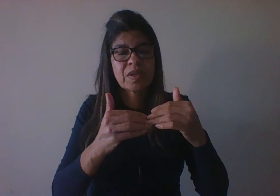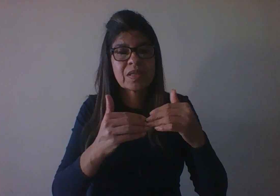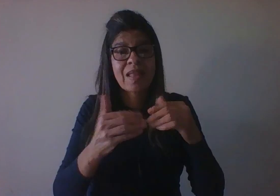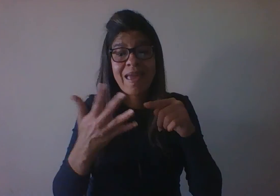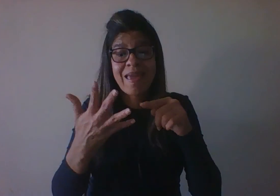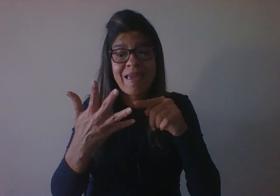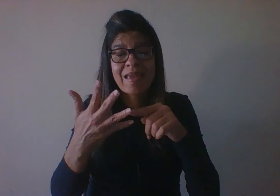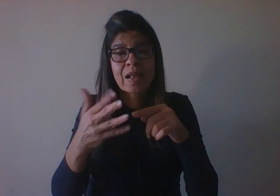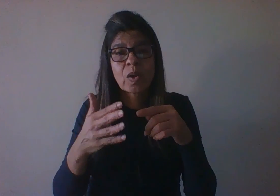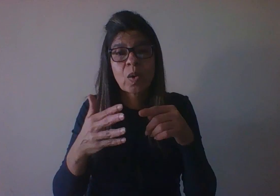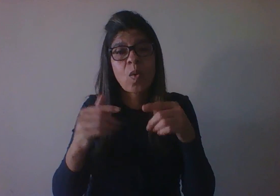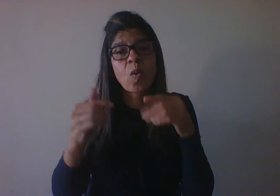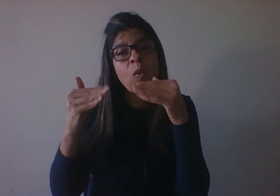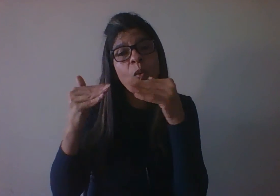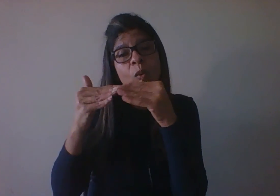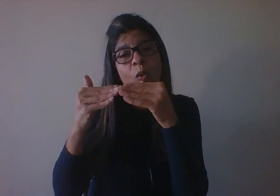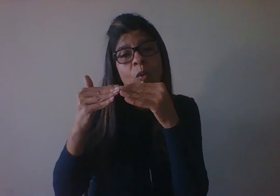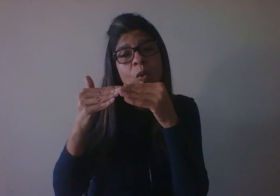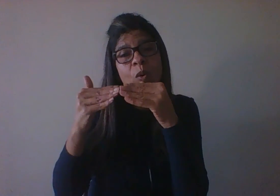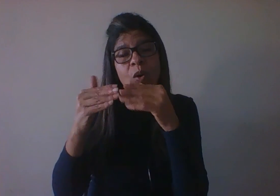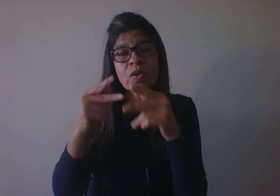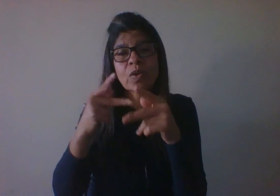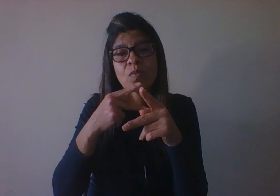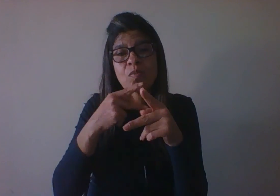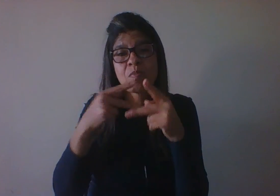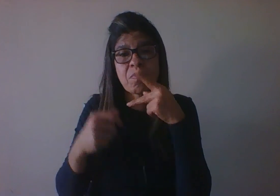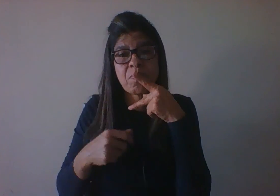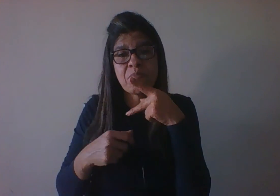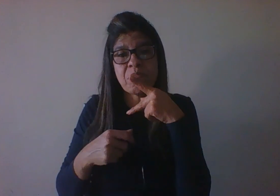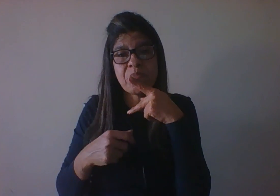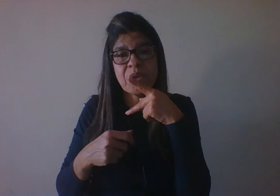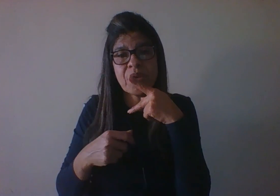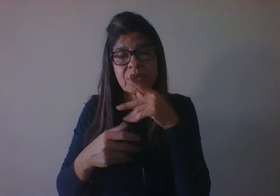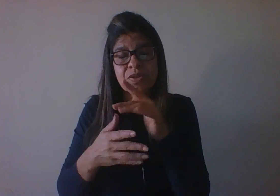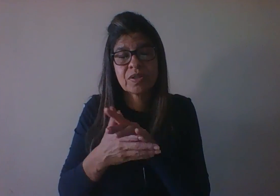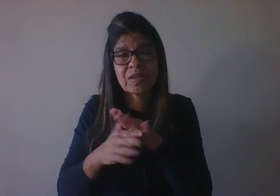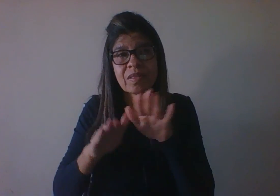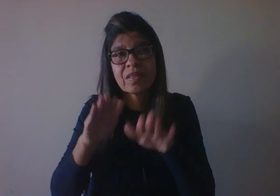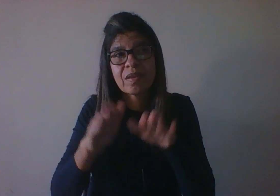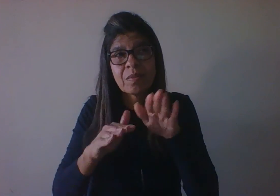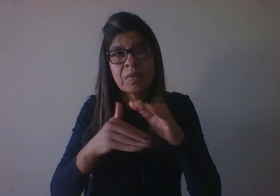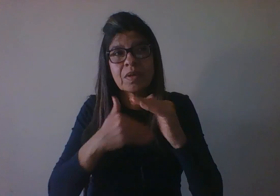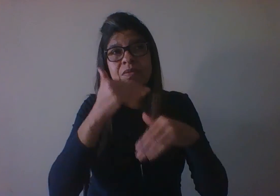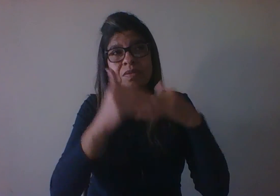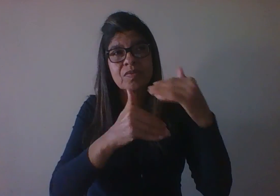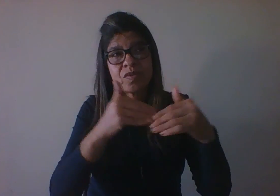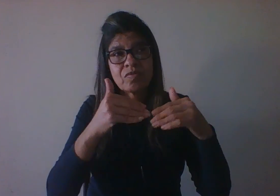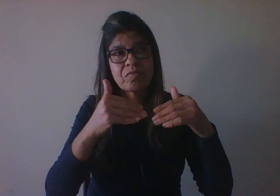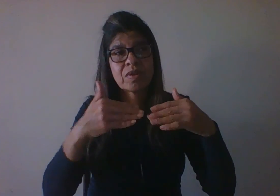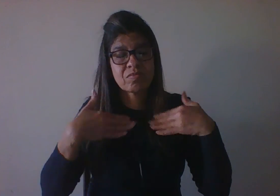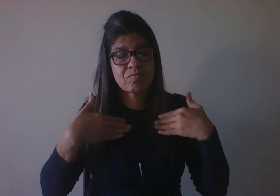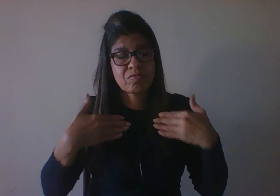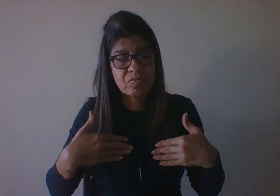afetividade e é a partir das condições do desenvolvimento motor. Ou seja, a criança precisa pensar sobre,